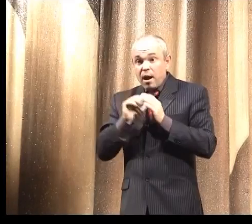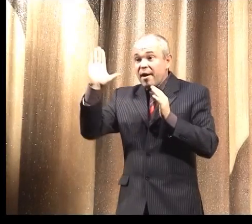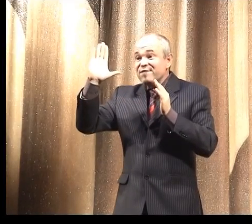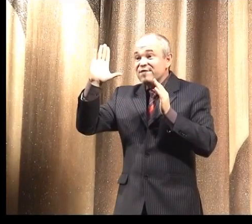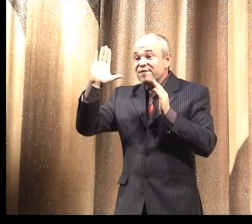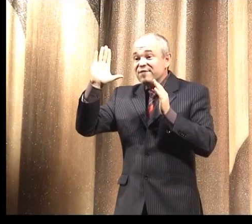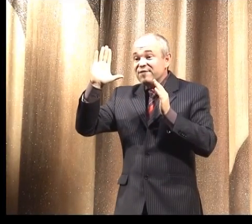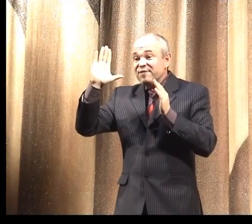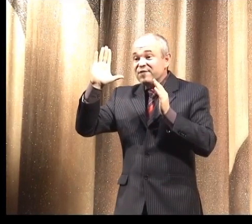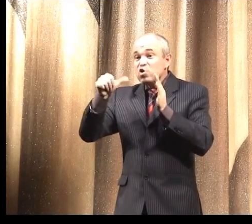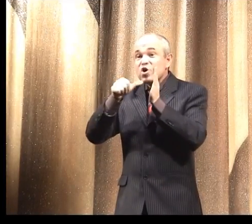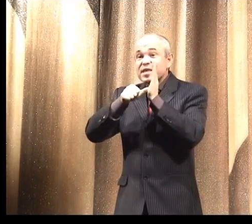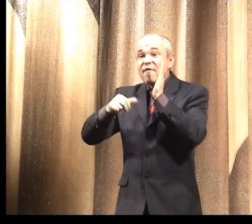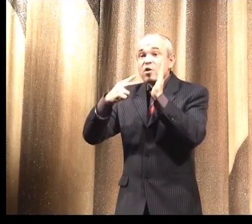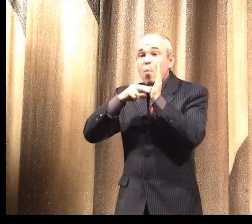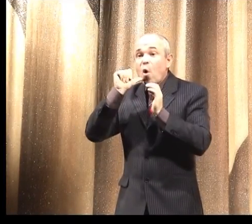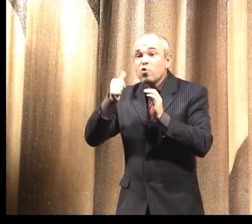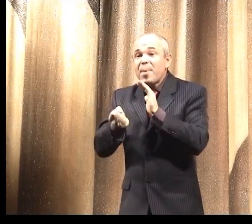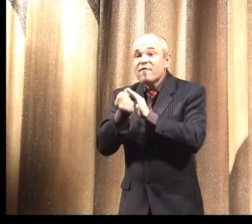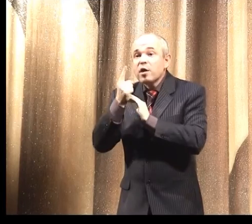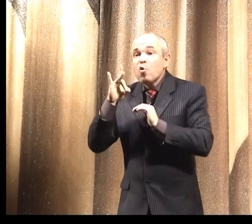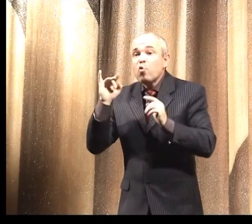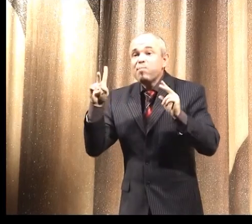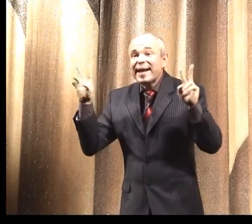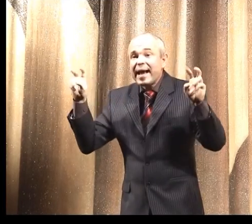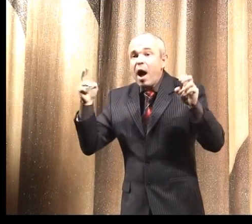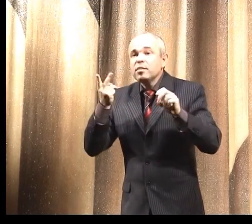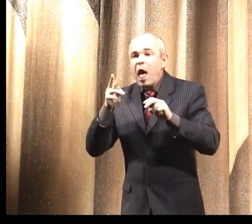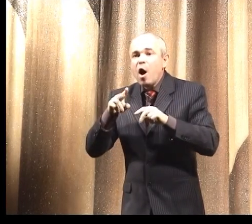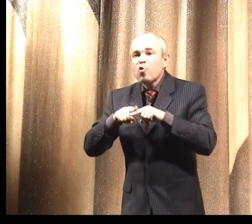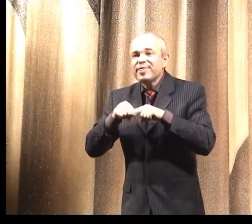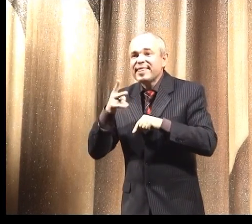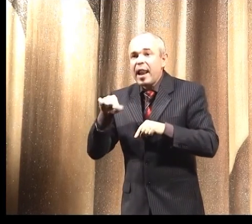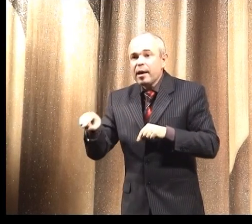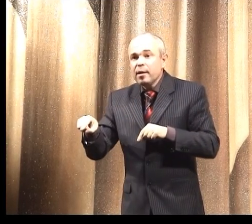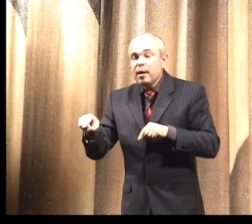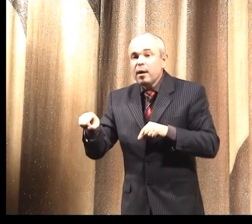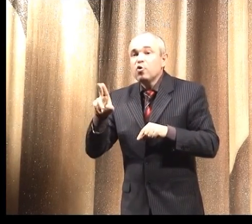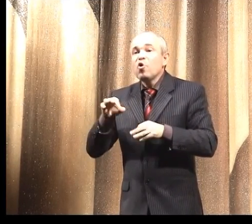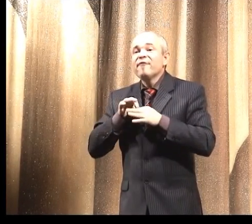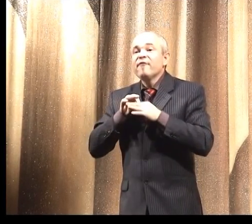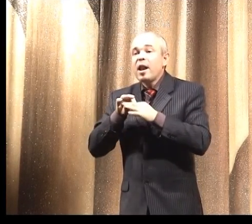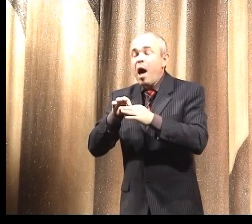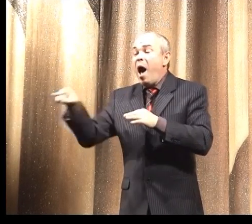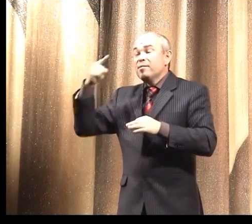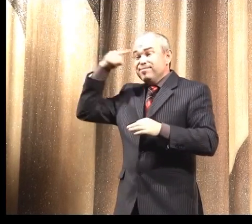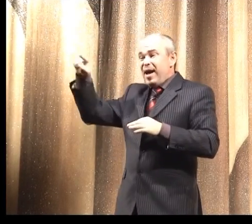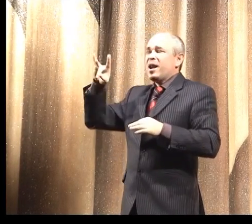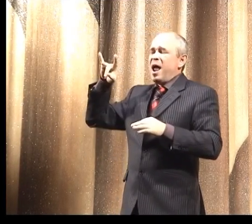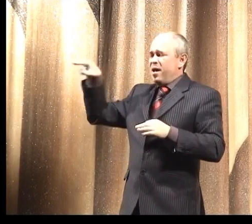Леон Гард. В 67-м году появился ведущий